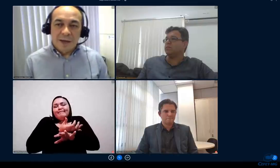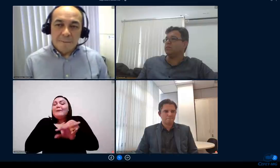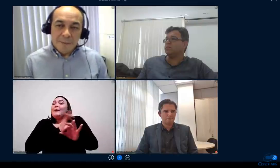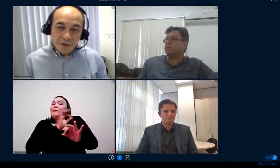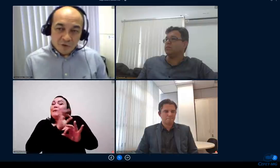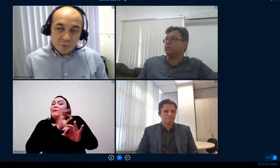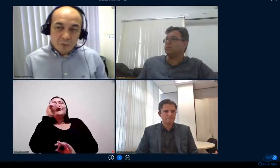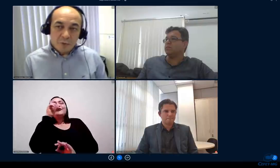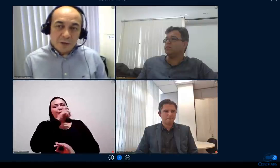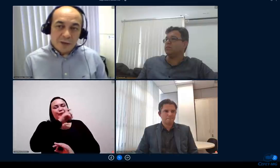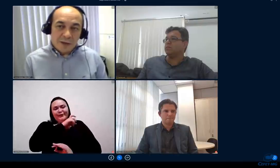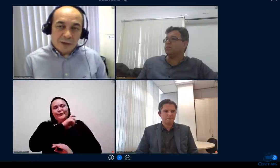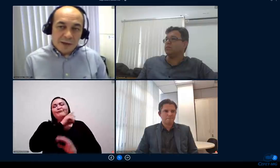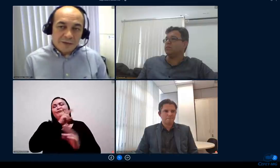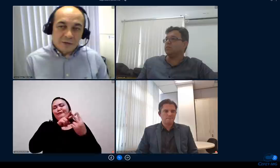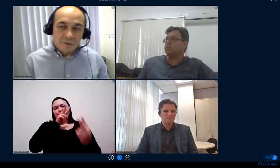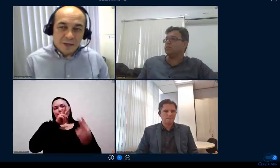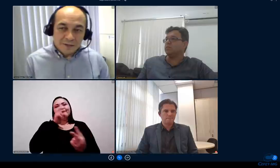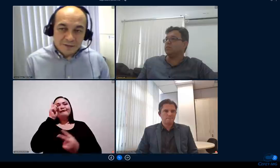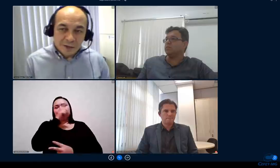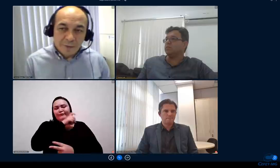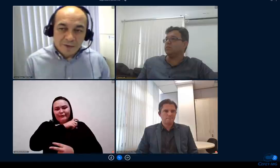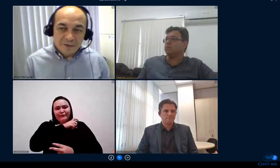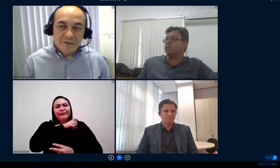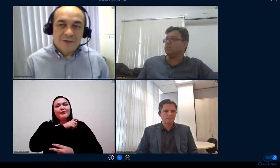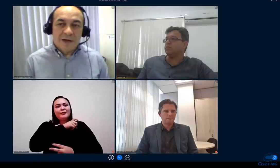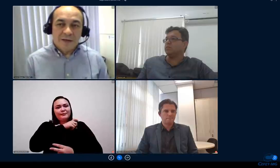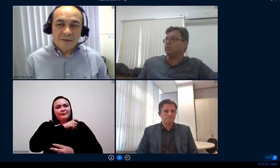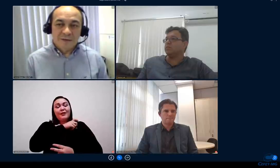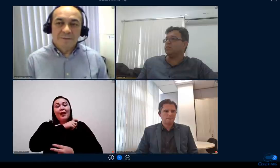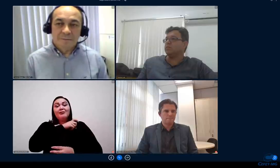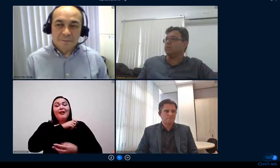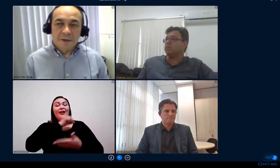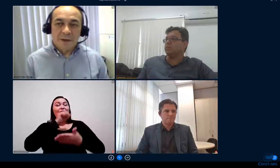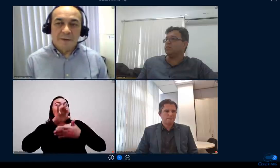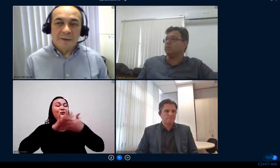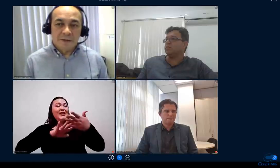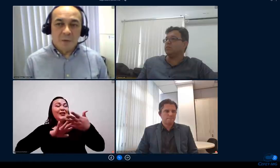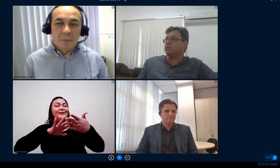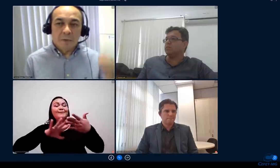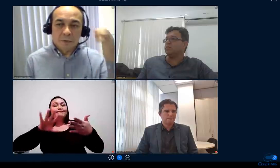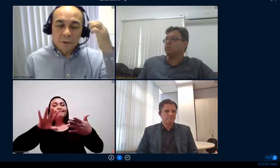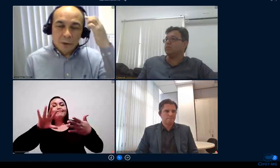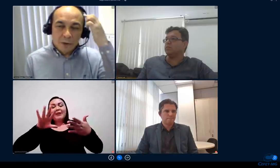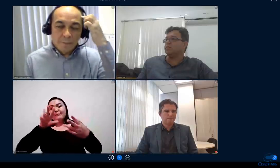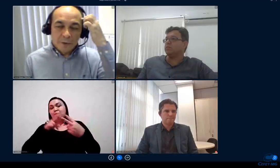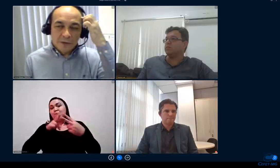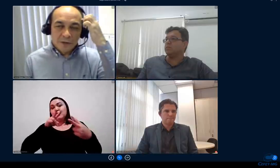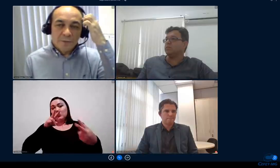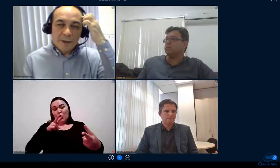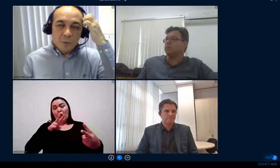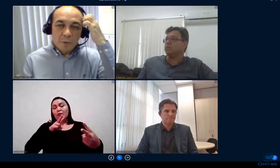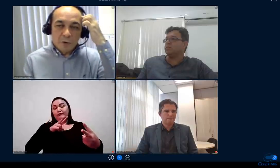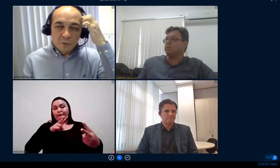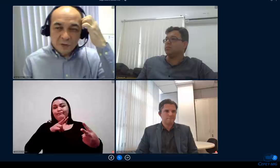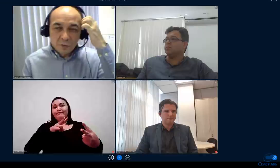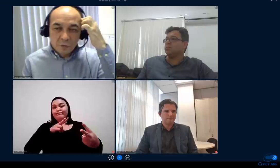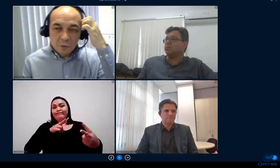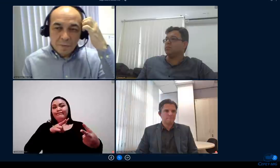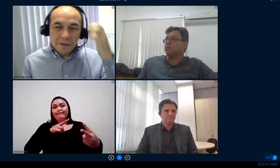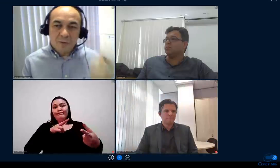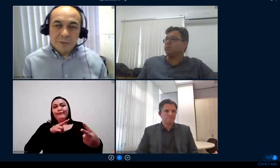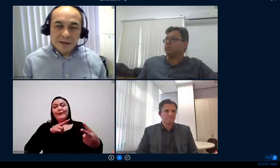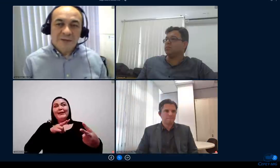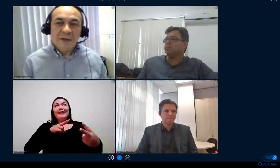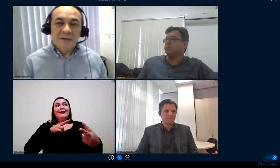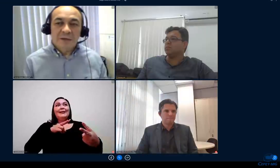mesmo as atividades não presenciais tá esse é um ponto importante para um segundo